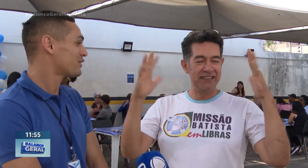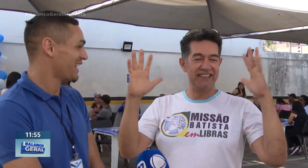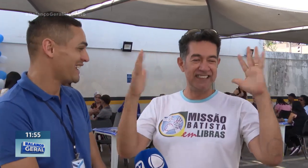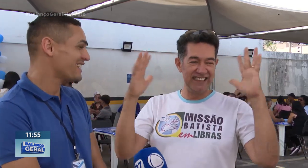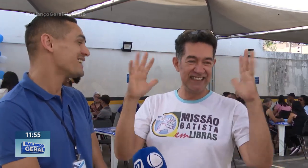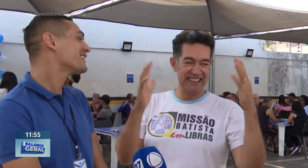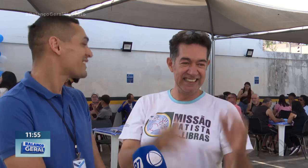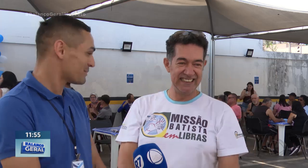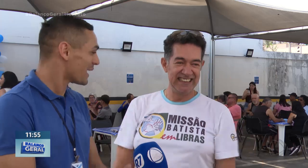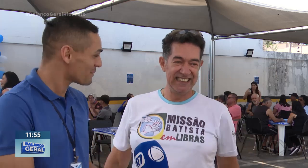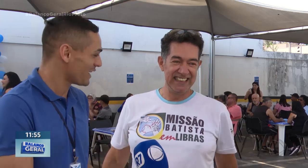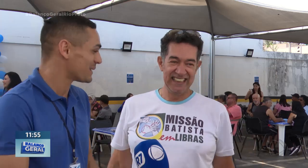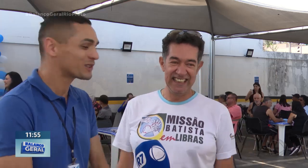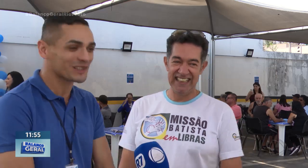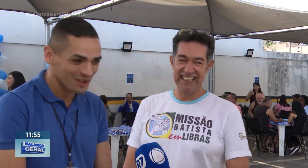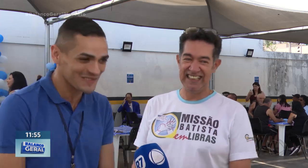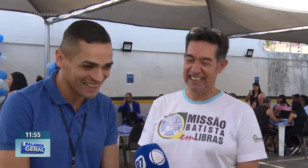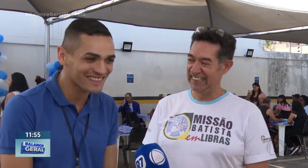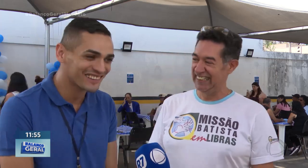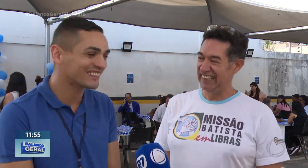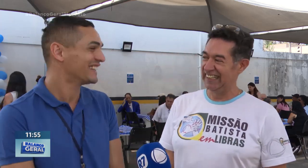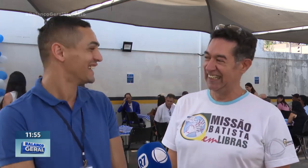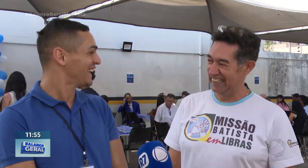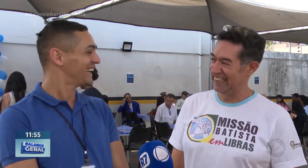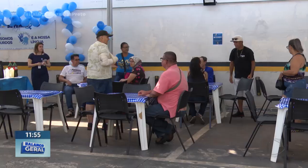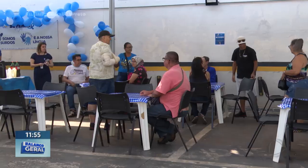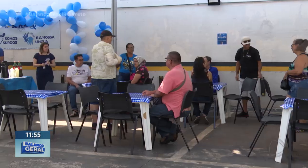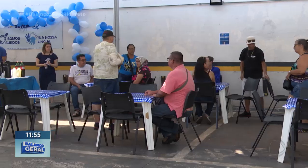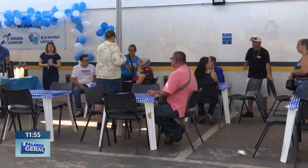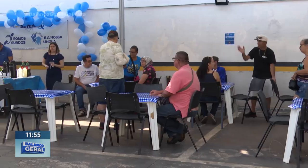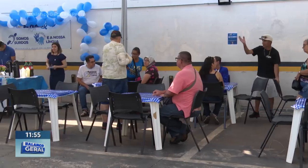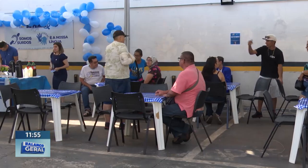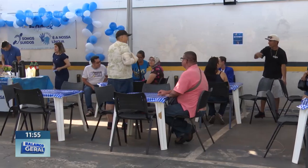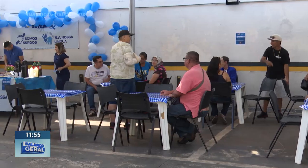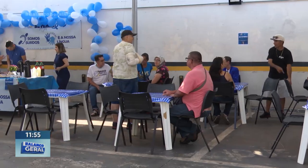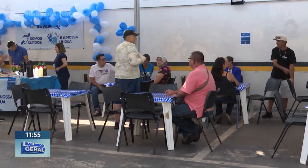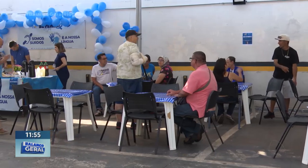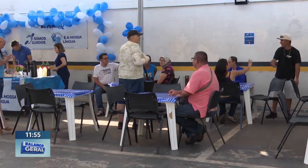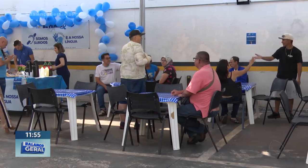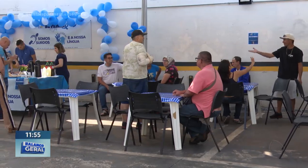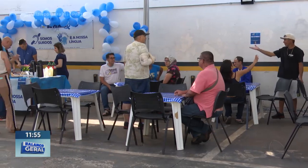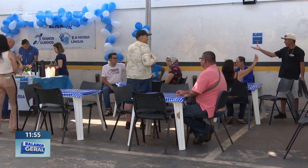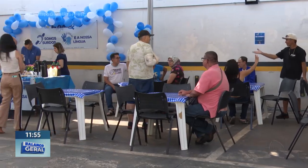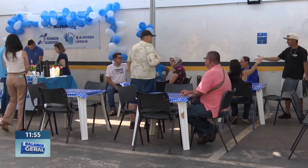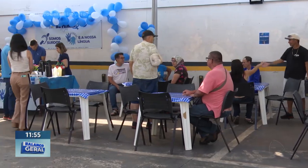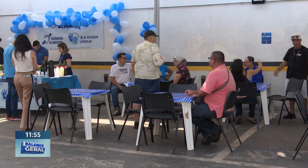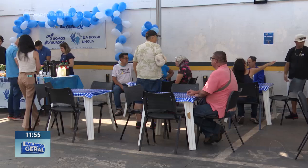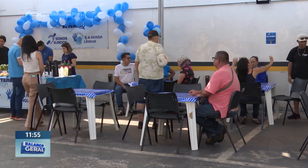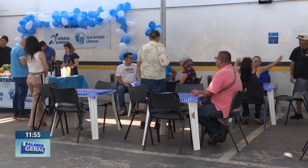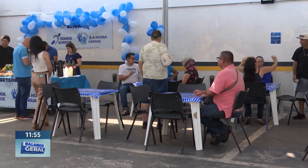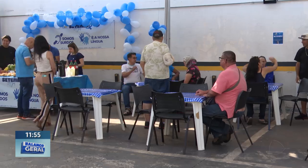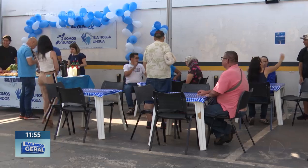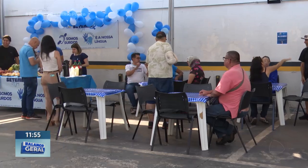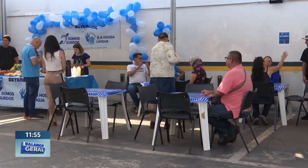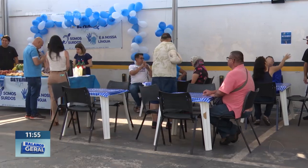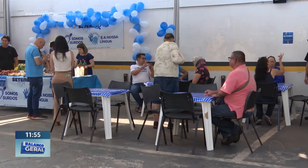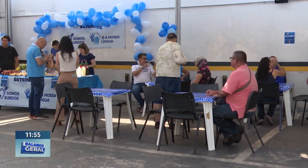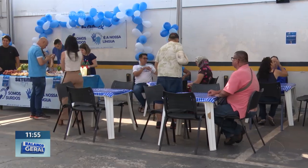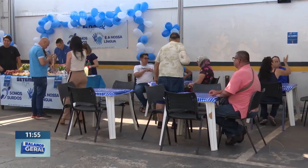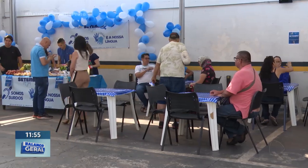felizes e parabéns para toda a comunidade surda. É um dia mais que especial todos os dias. E fica aqui